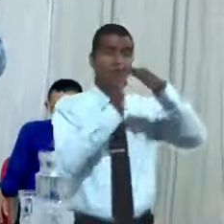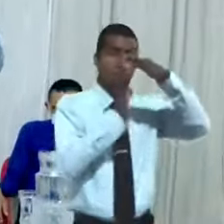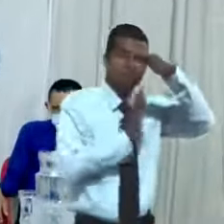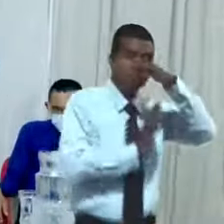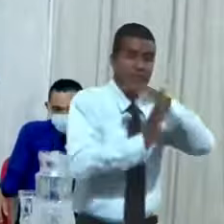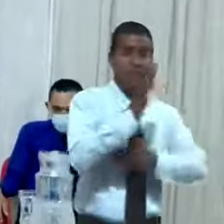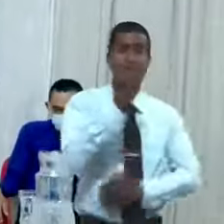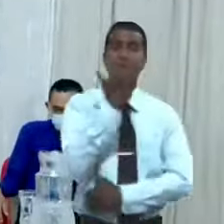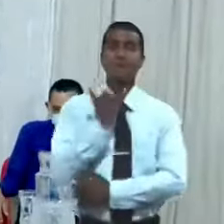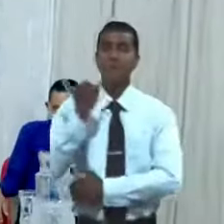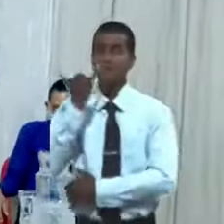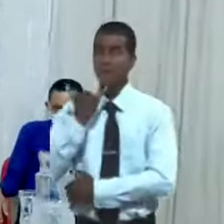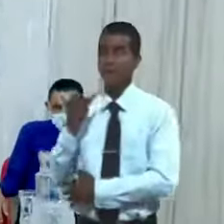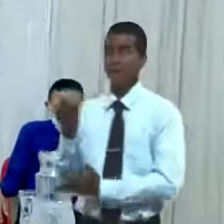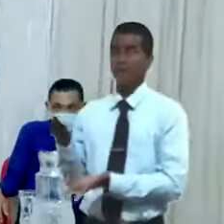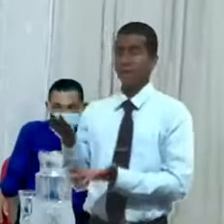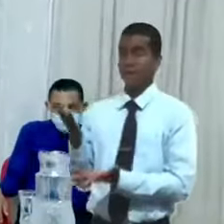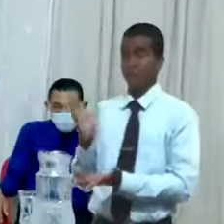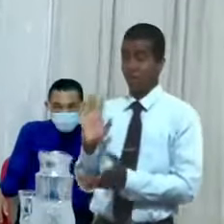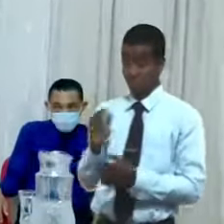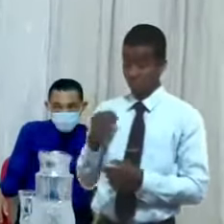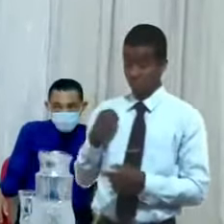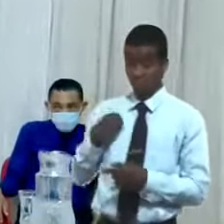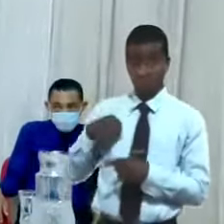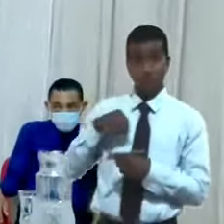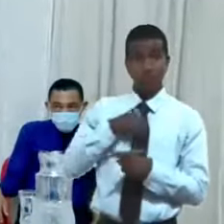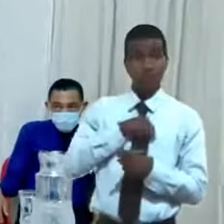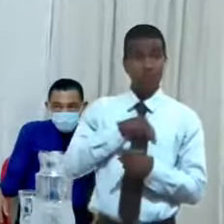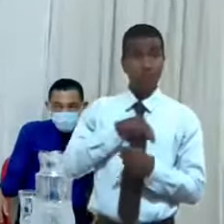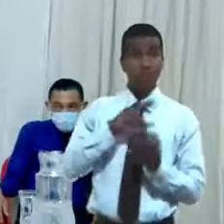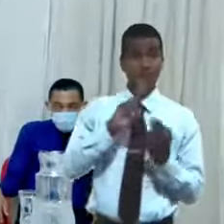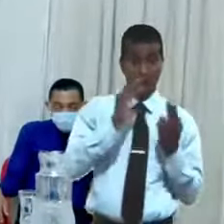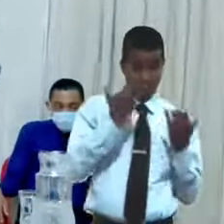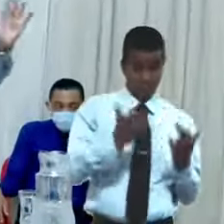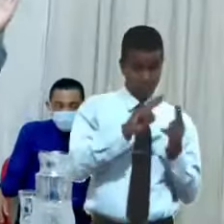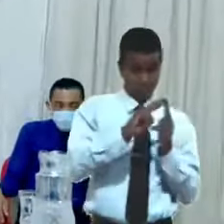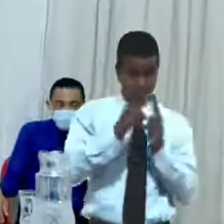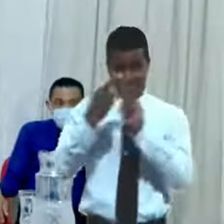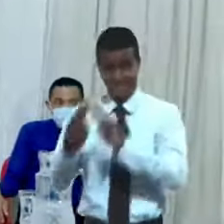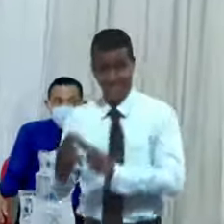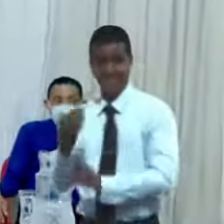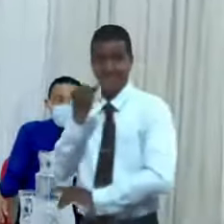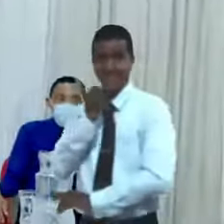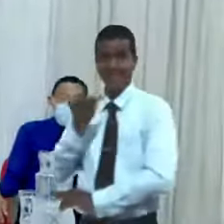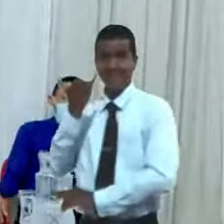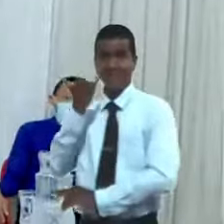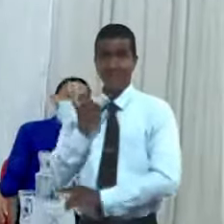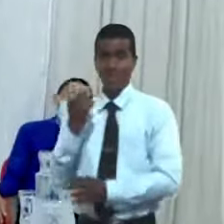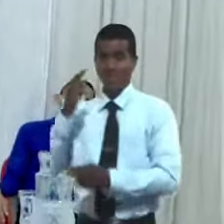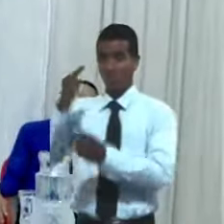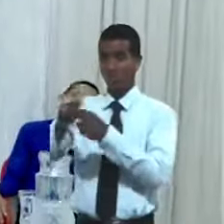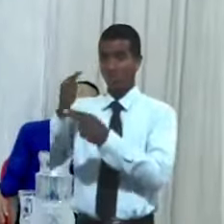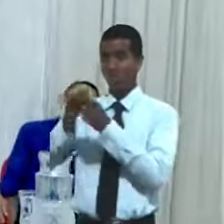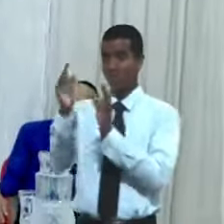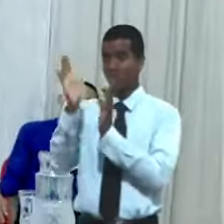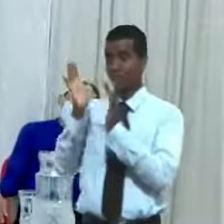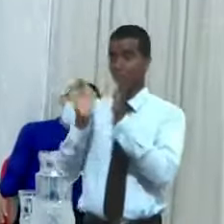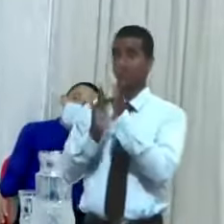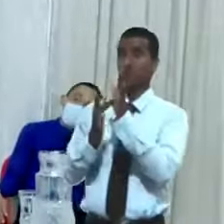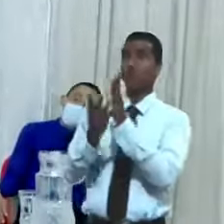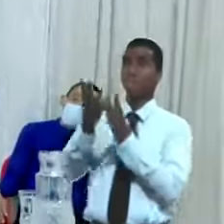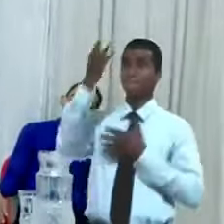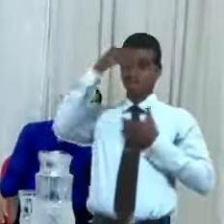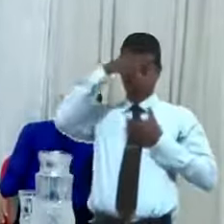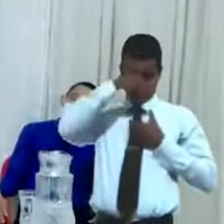para nosotros porque el pueblo sobre el cual el nombre del Señor ha sido invocado es este ahora si se